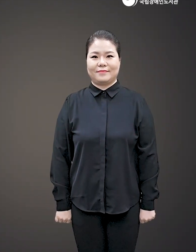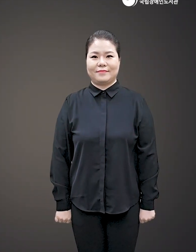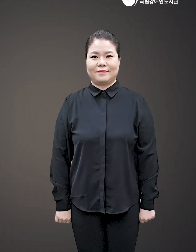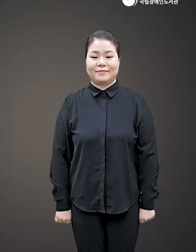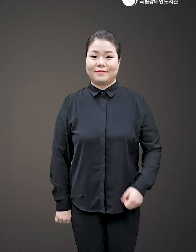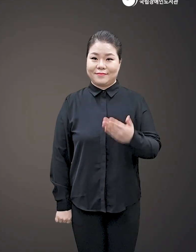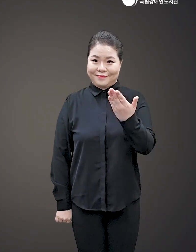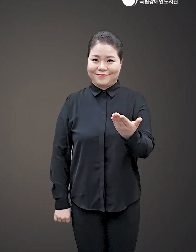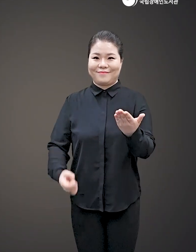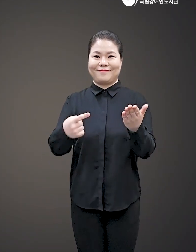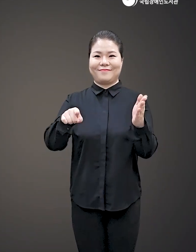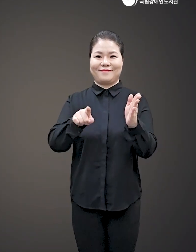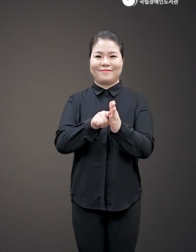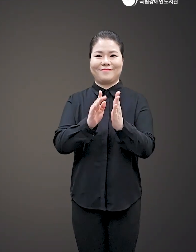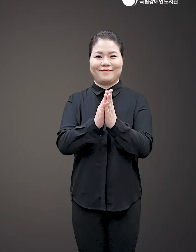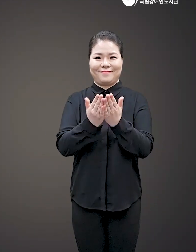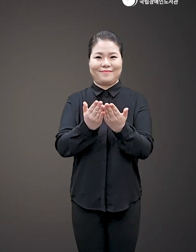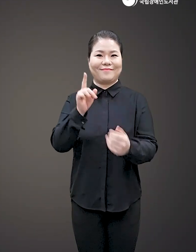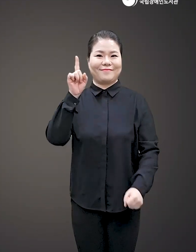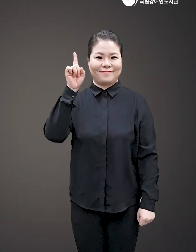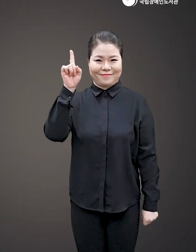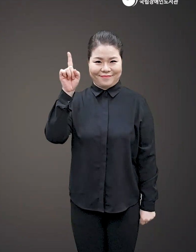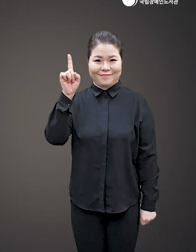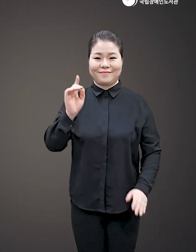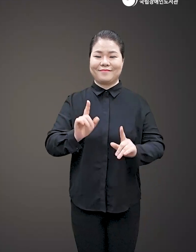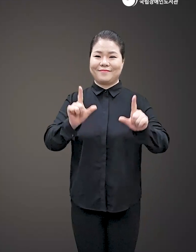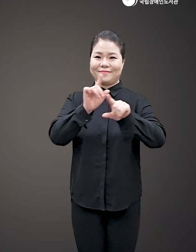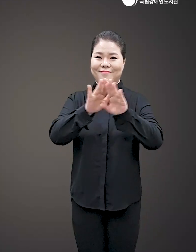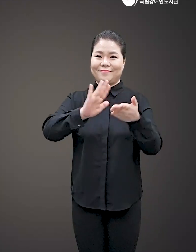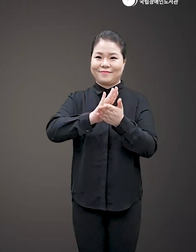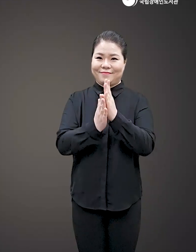당신을 위한 단 한 건의 기후변화 안내서